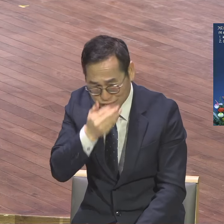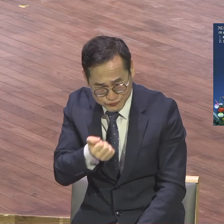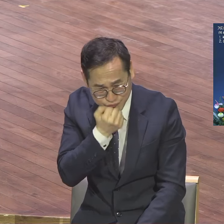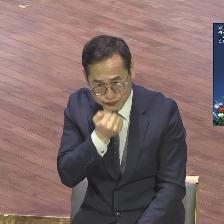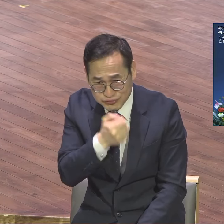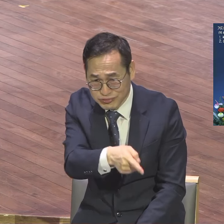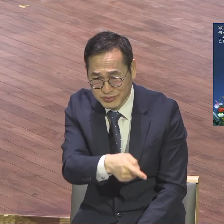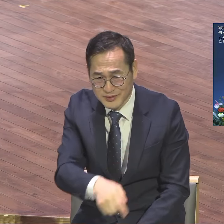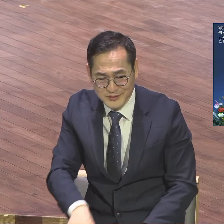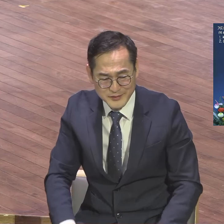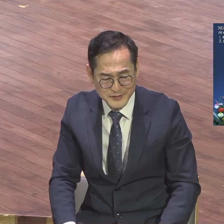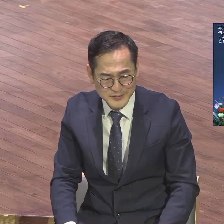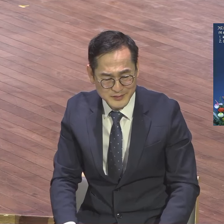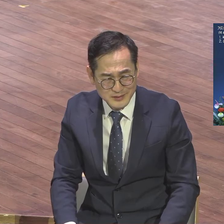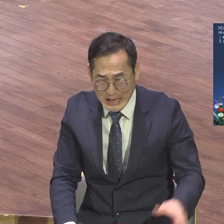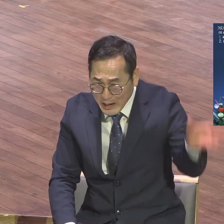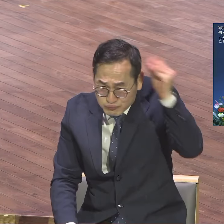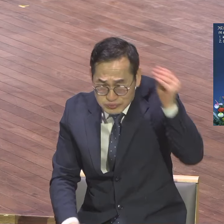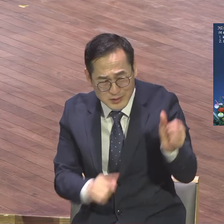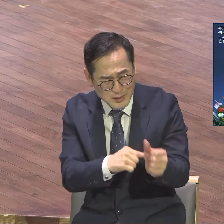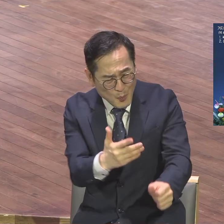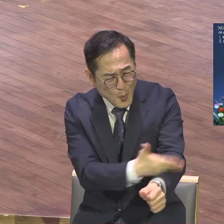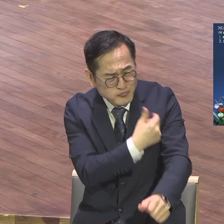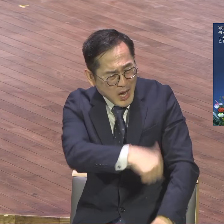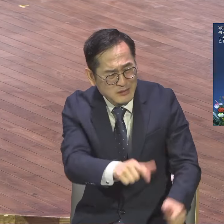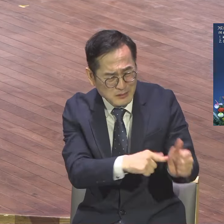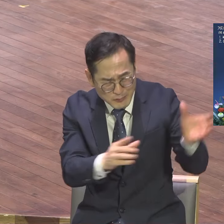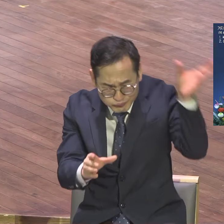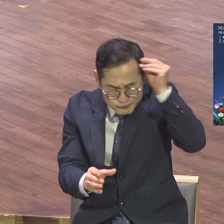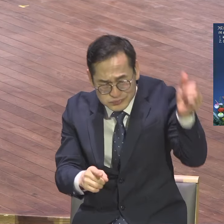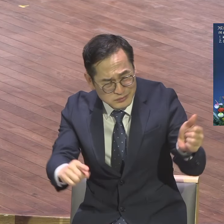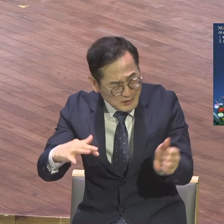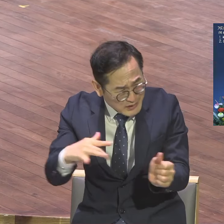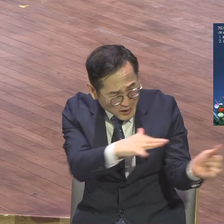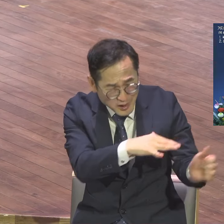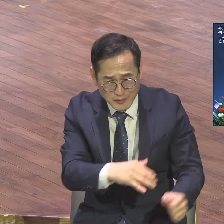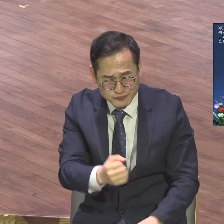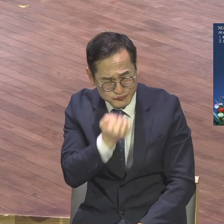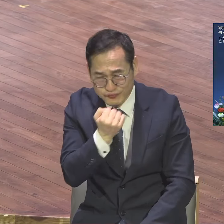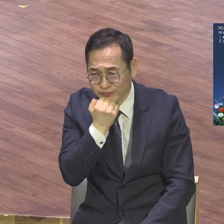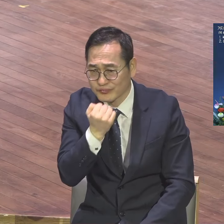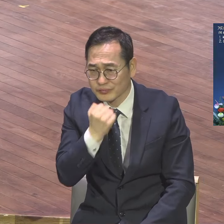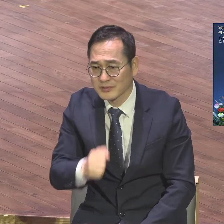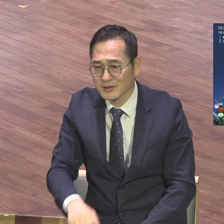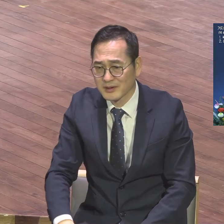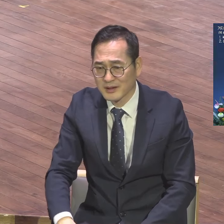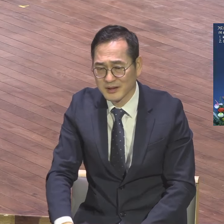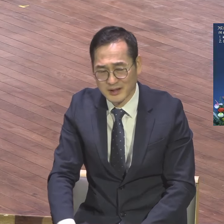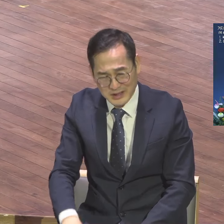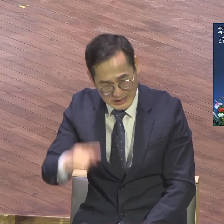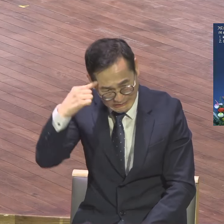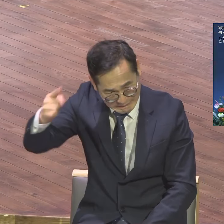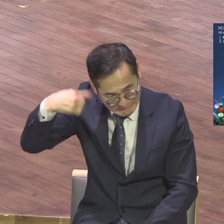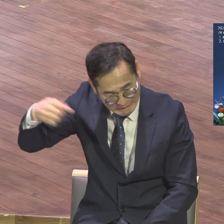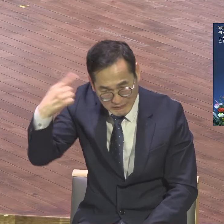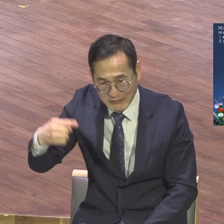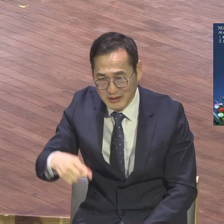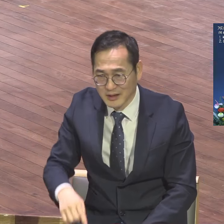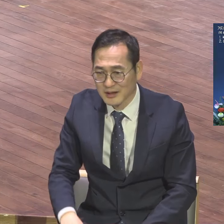왜냐 저 나살에 목수했던 사람을 저렇게 생명 걸고 믿고 다른 바보 등신들 어릴 때만